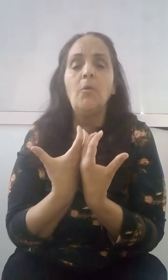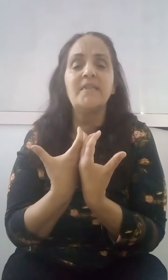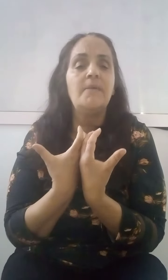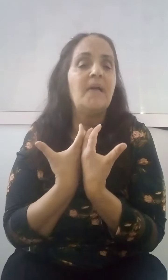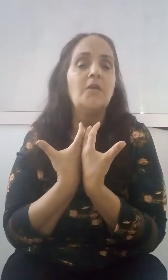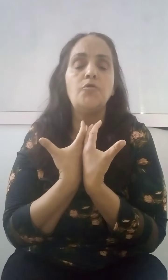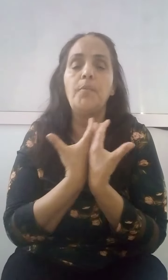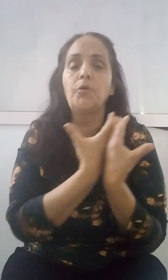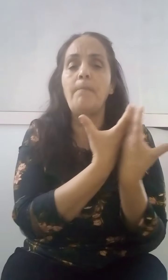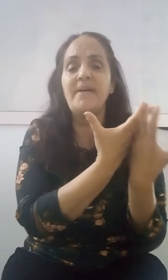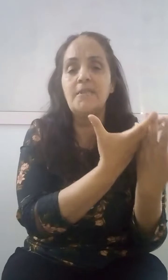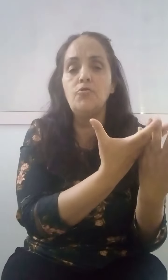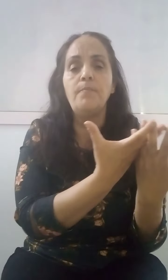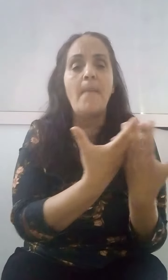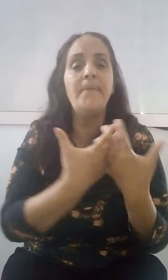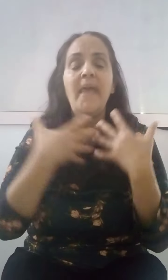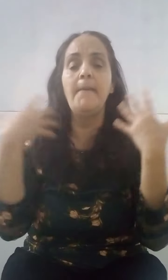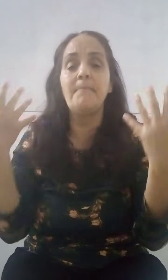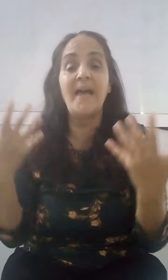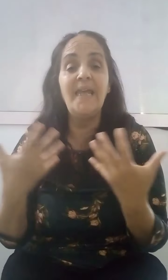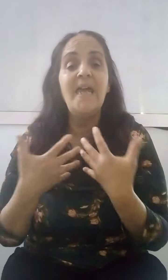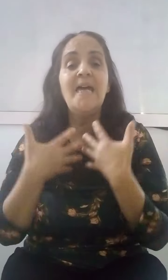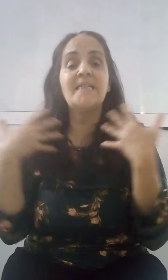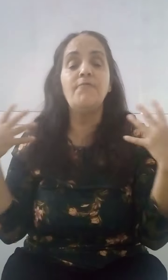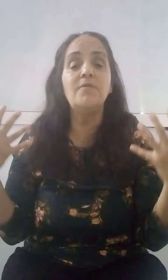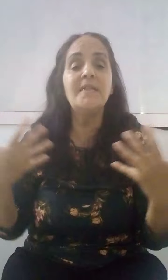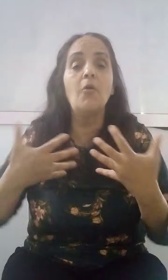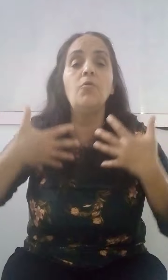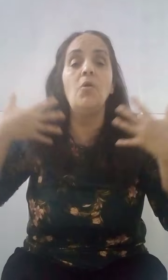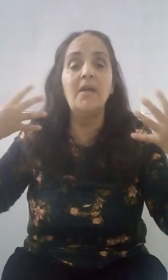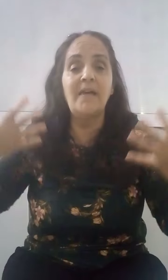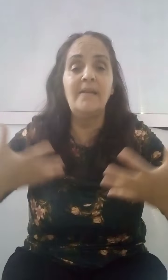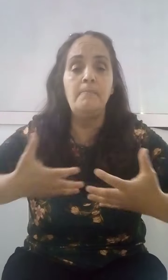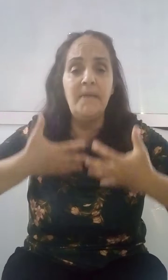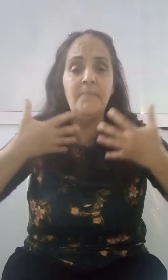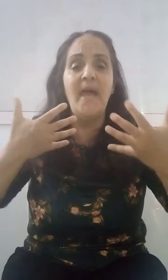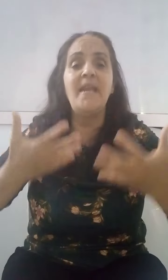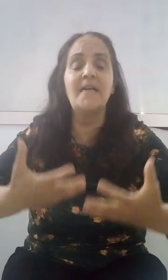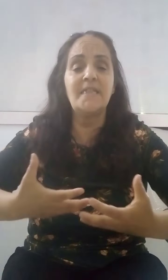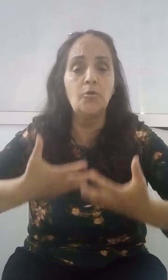نبينه ديكشي